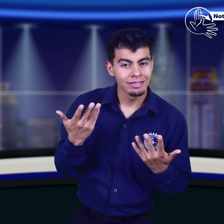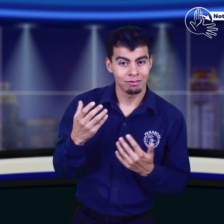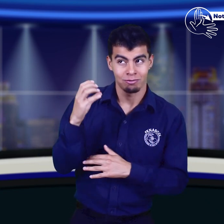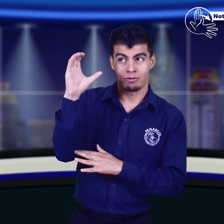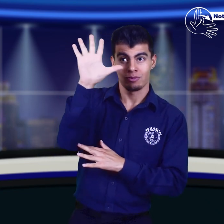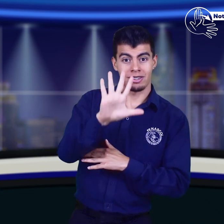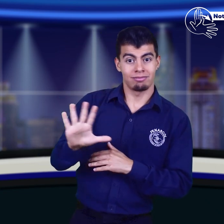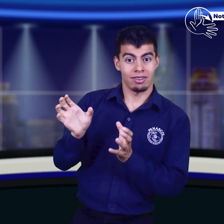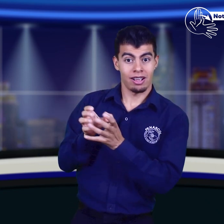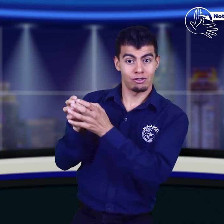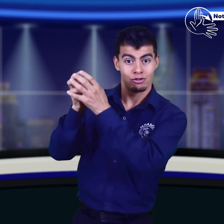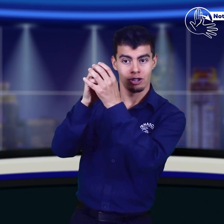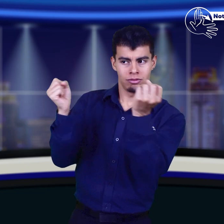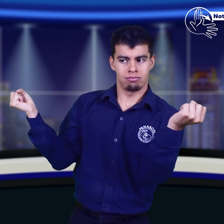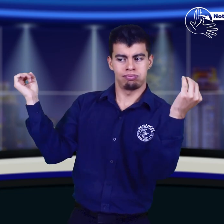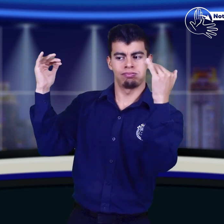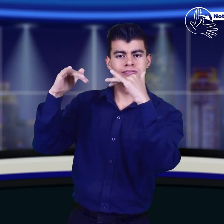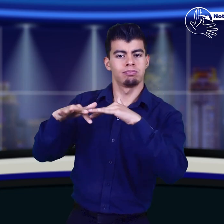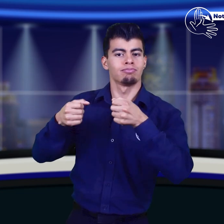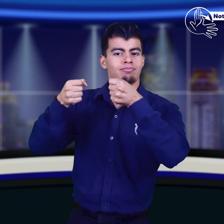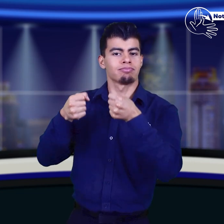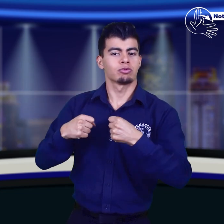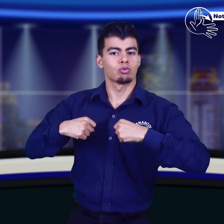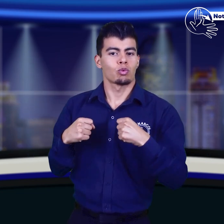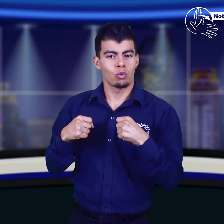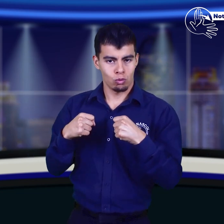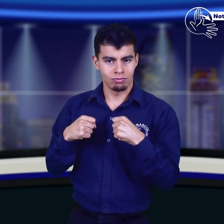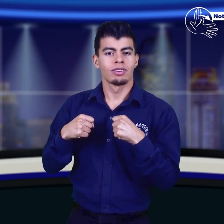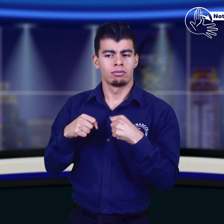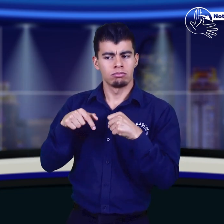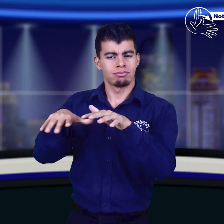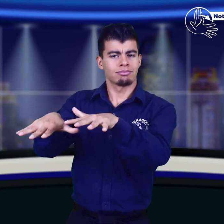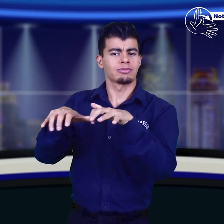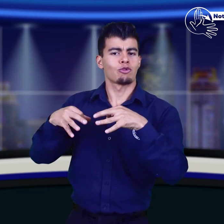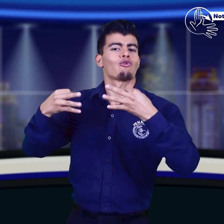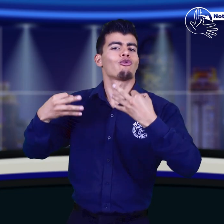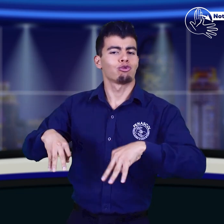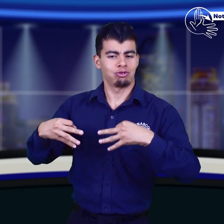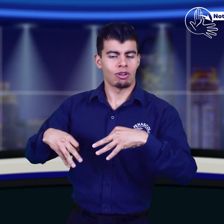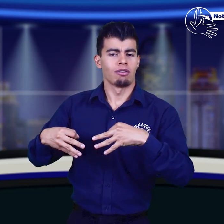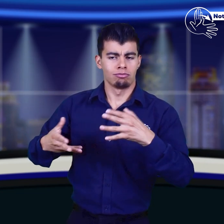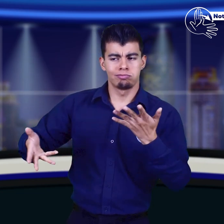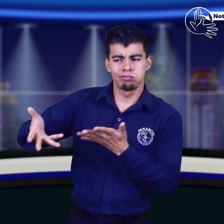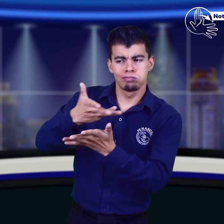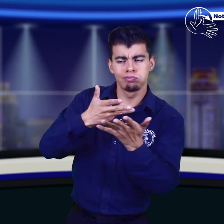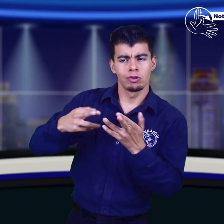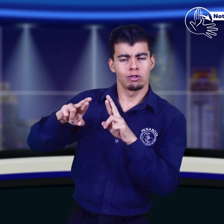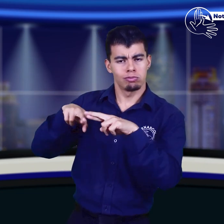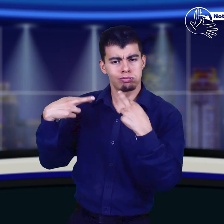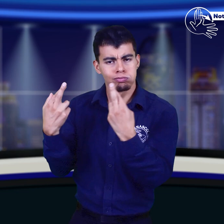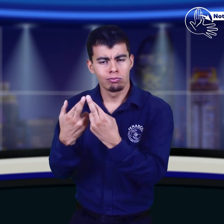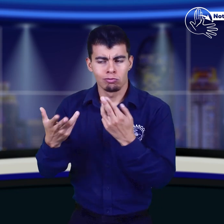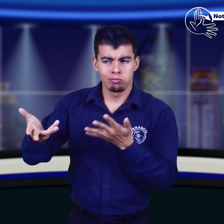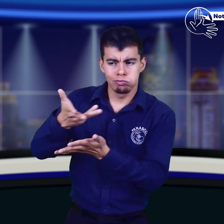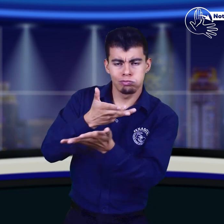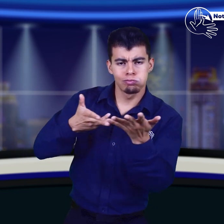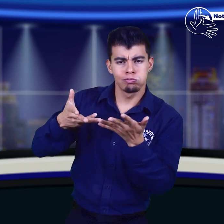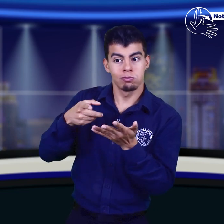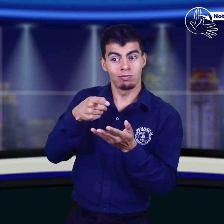representantes de las asociaciones de personas sordas del país vinieron a Bogotá para participar en la Asamblea Ordinaria. Dentro de esta reunión se realizó